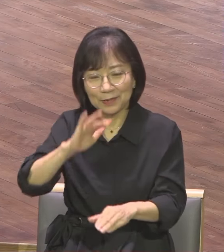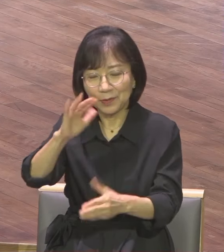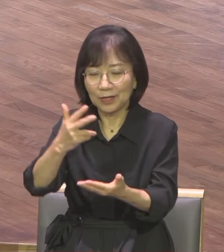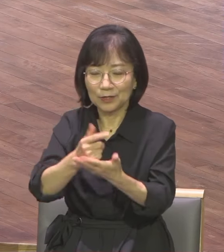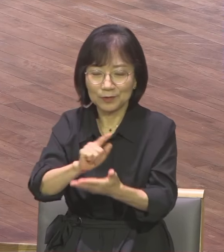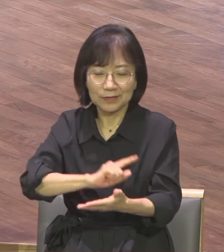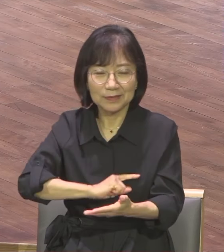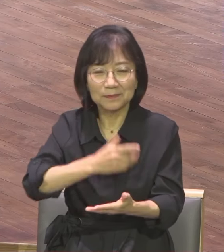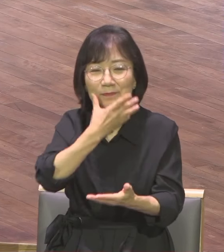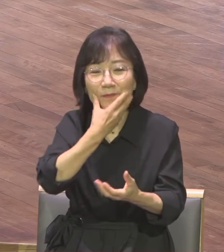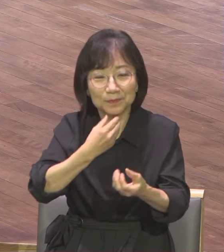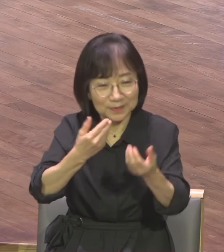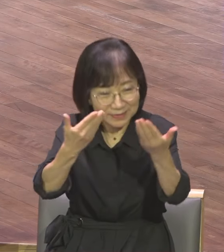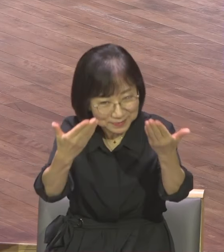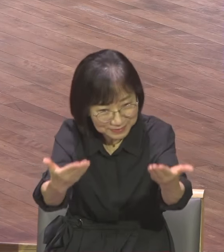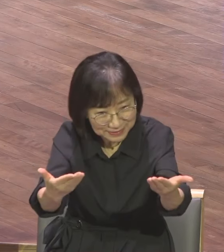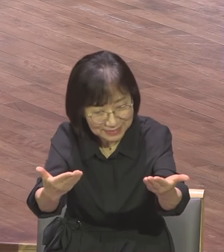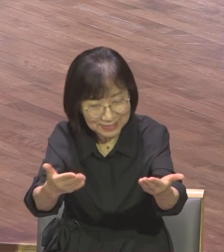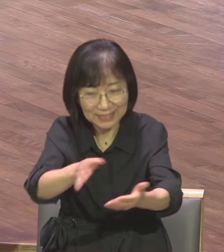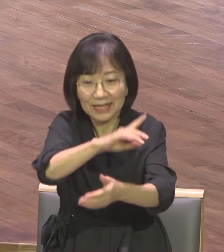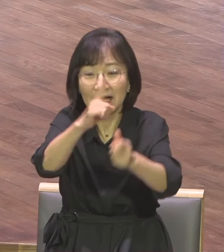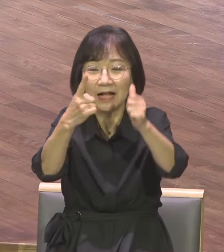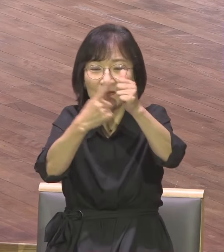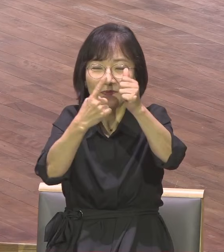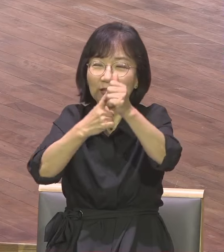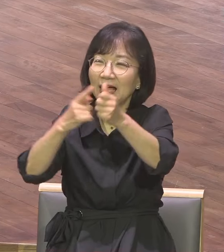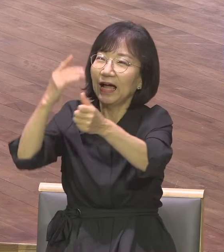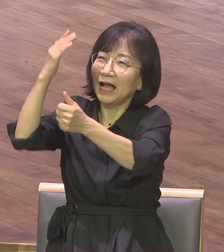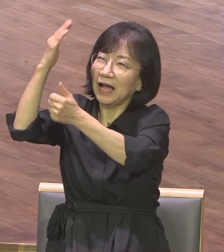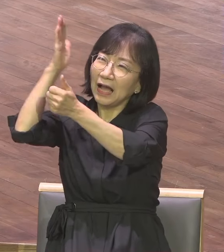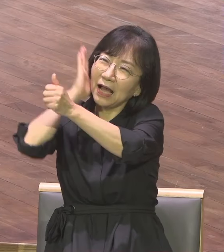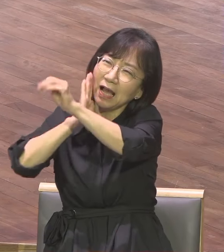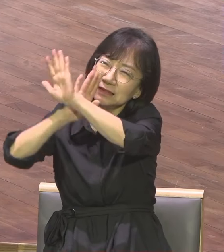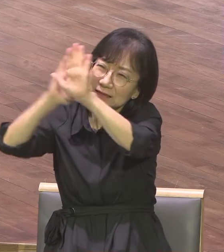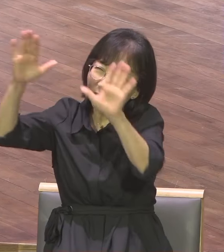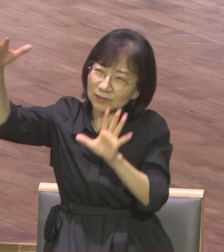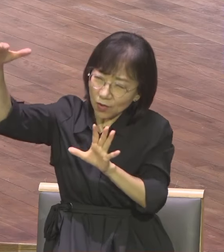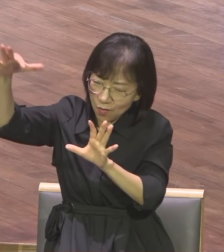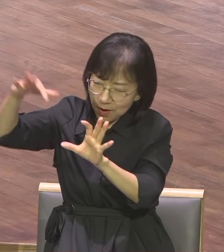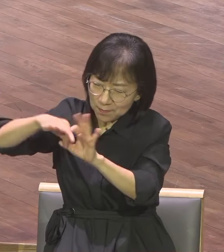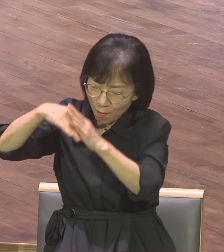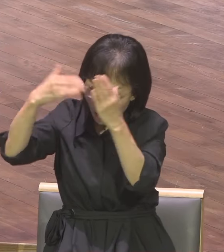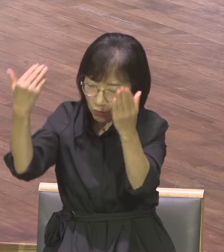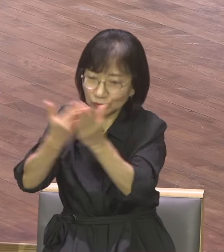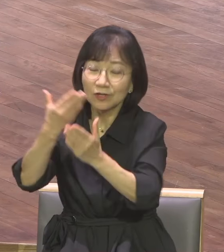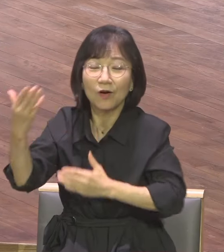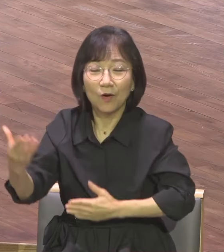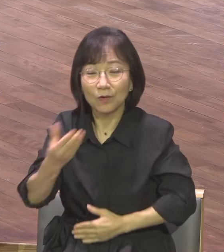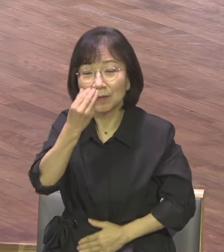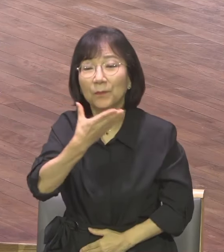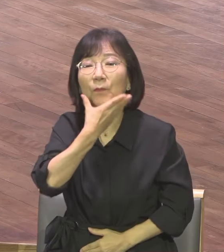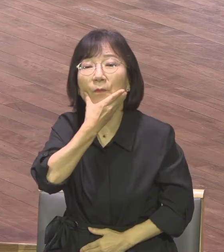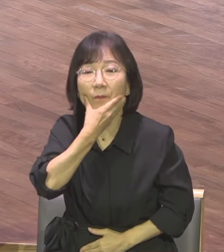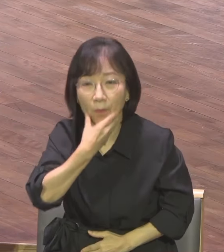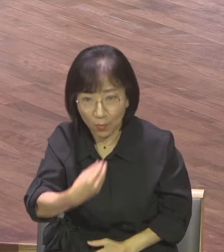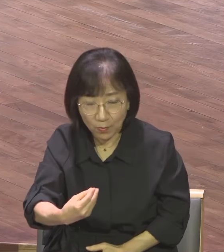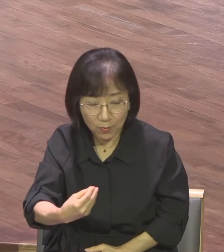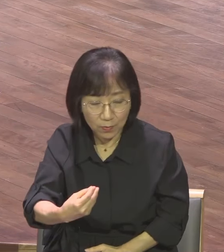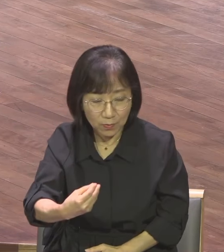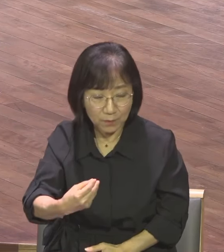첫 번째입니다 하늘에 속한 모든 신령한 복입니다 1절 2절입니다 하나님의 뜻으로 말미암아 그리스도 예수의